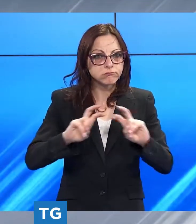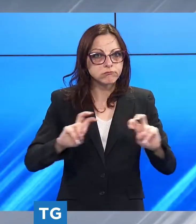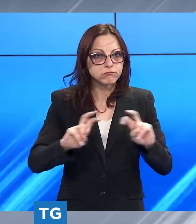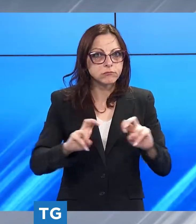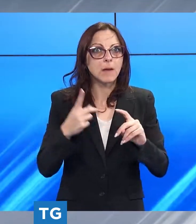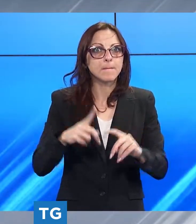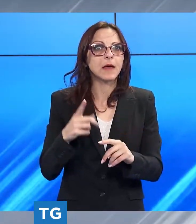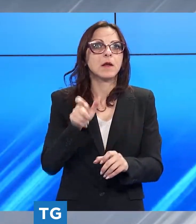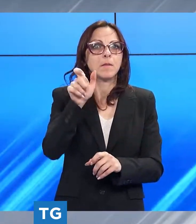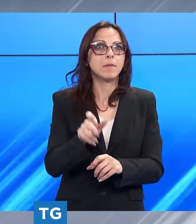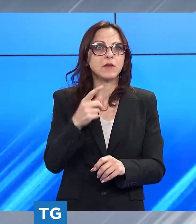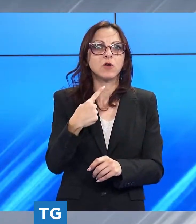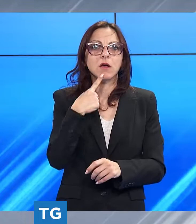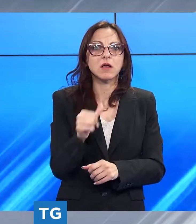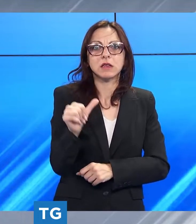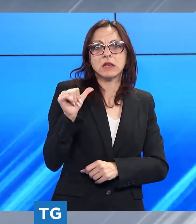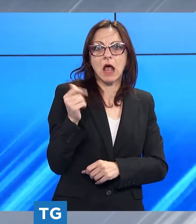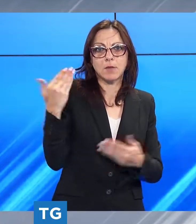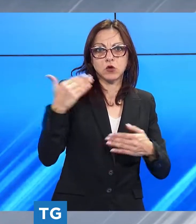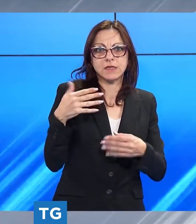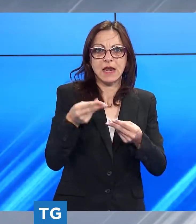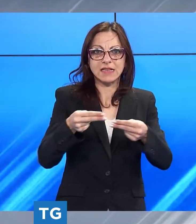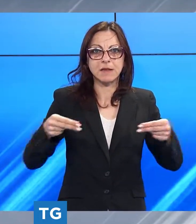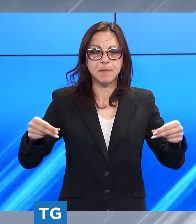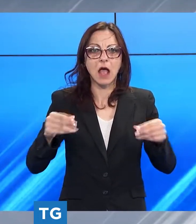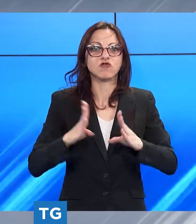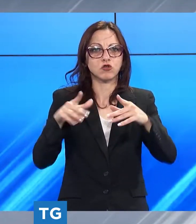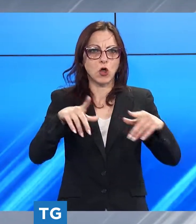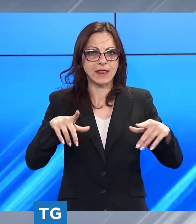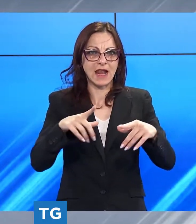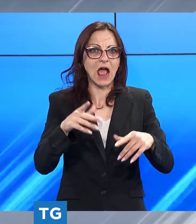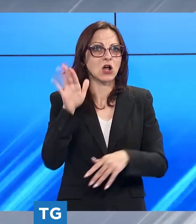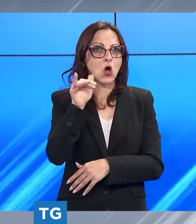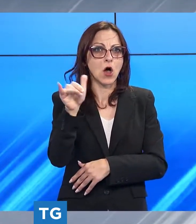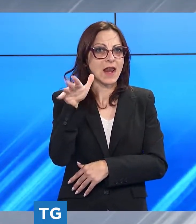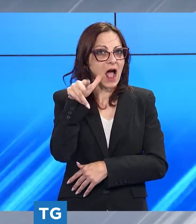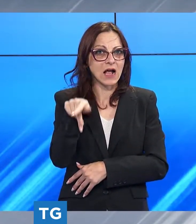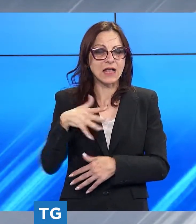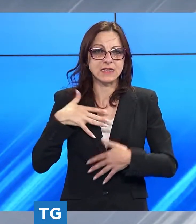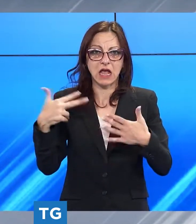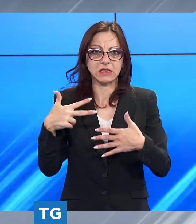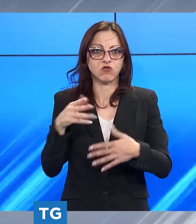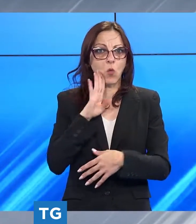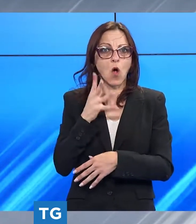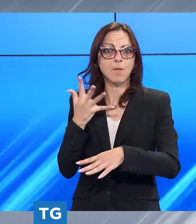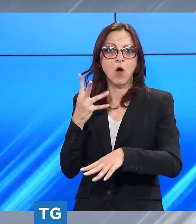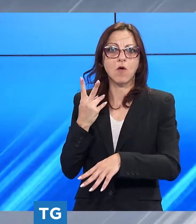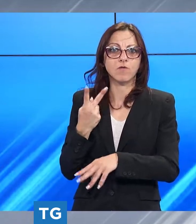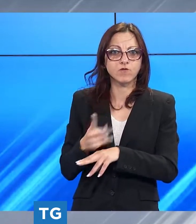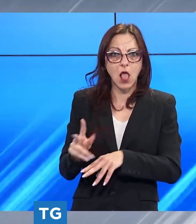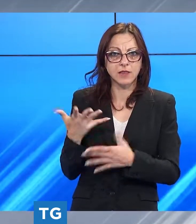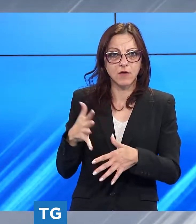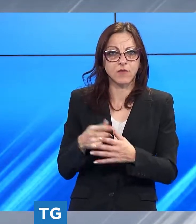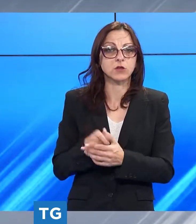santa aggredita sabato notte sulla spiaggia della marina di torre del lago ai carabinieri ha raccontato di essersi allontanata dai locali